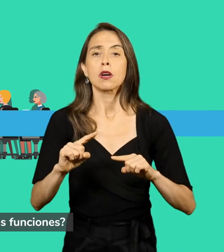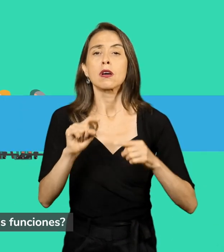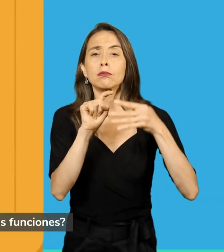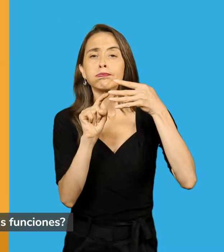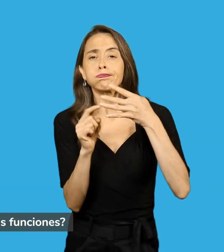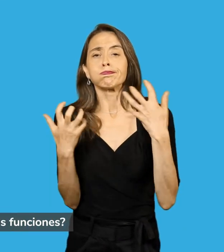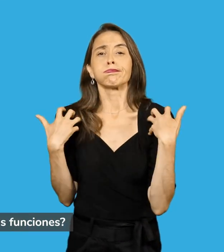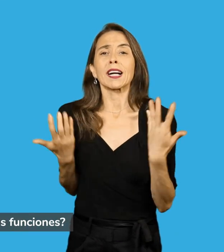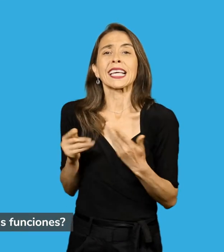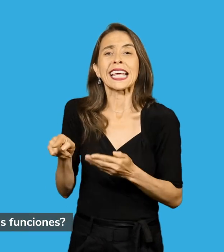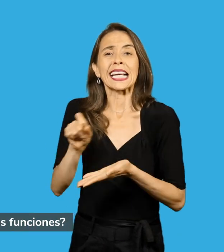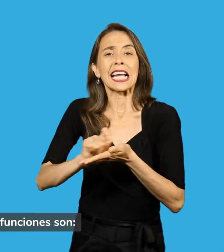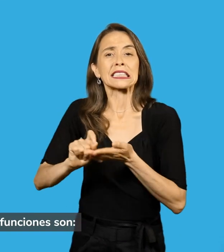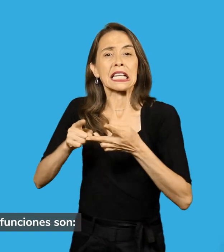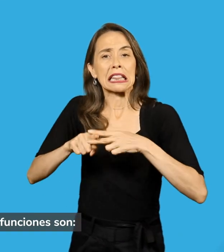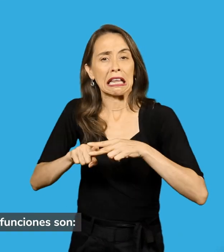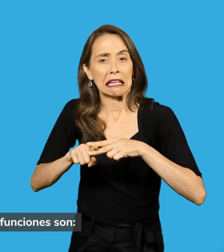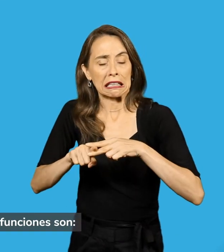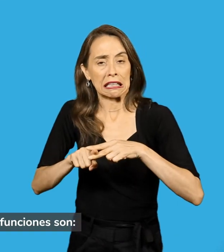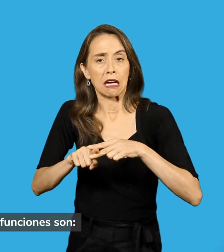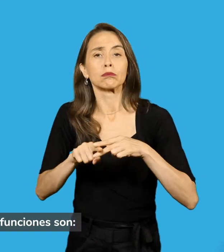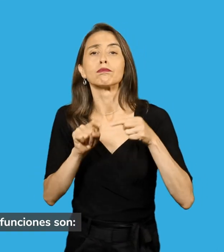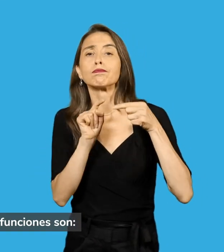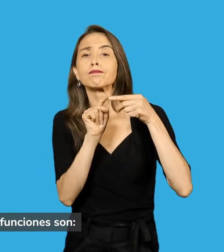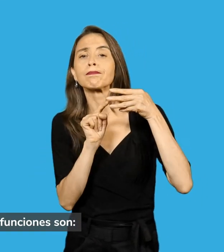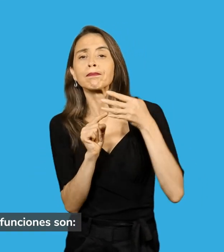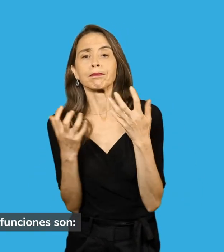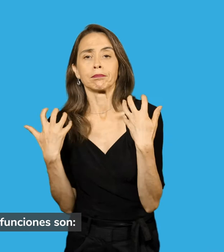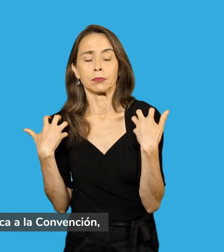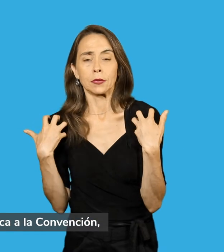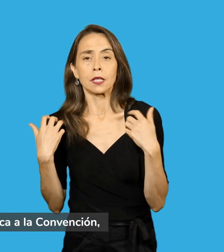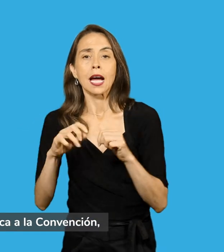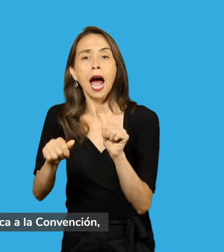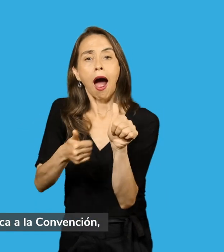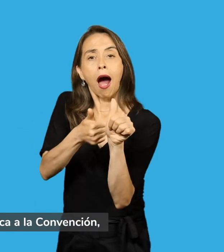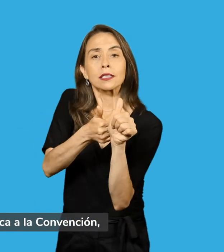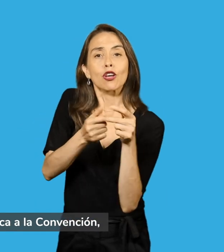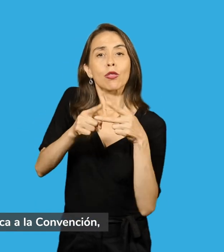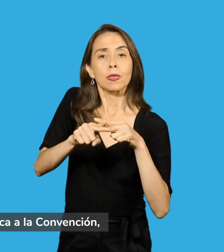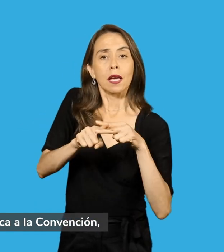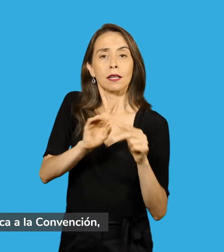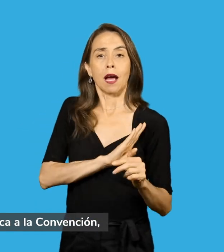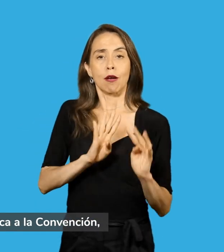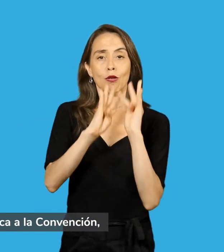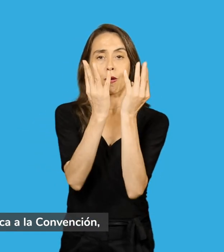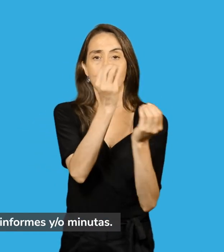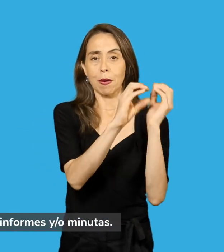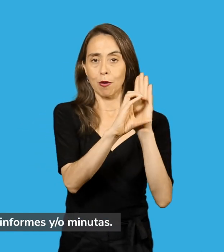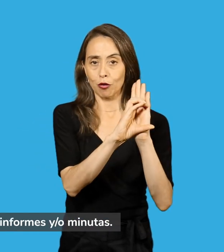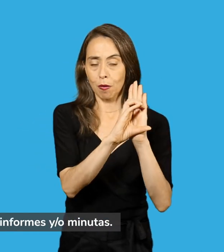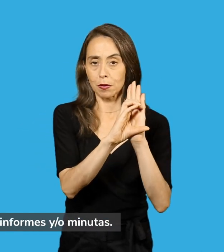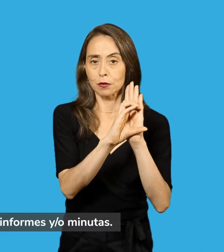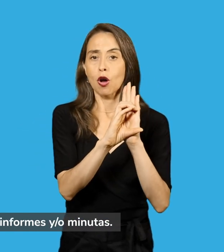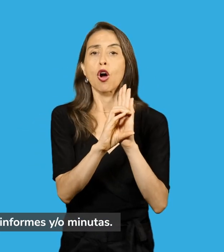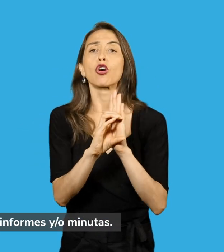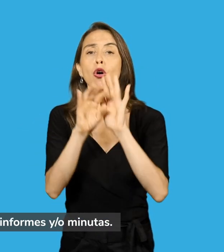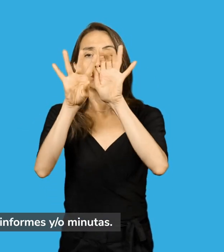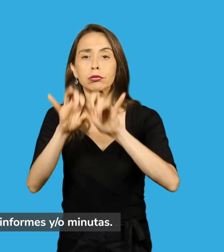Algunas de sus funciones son Prestar asesoría técnica a la Convención, por ejemplo, a través de informes y o